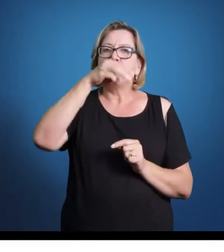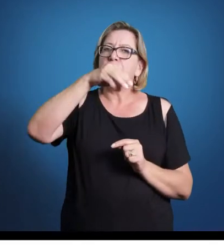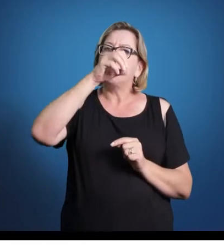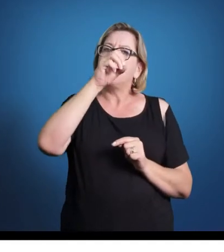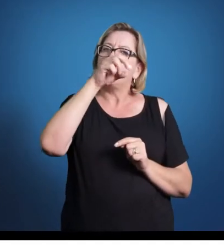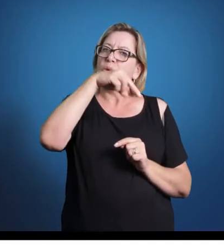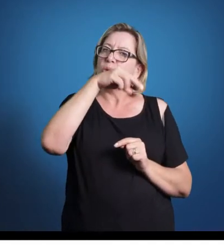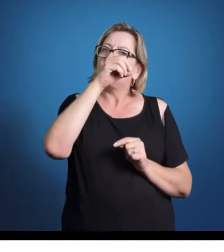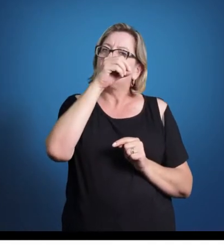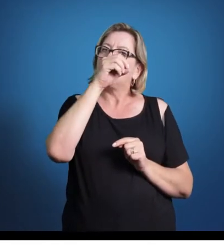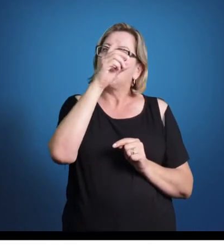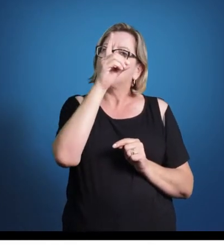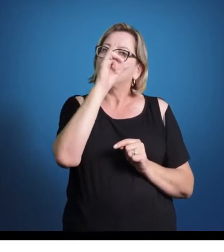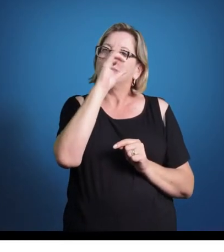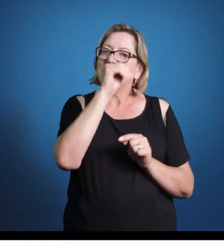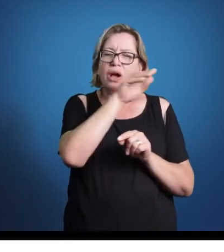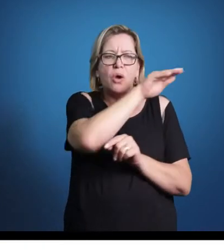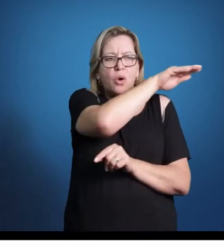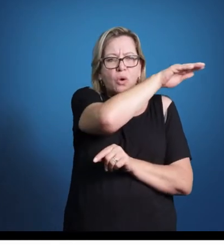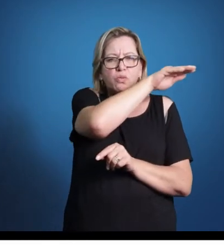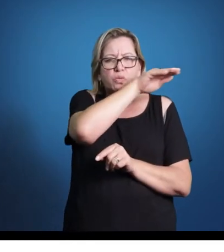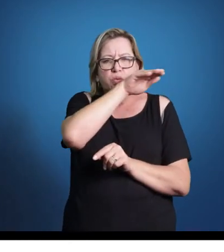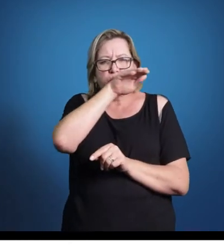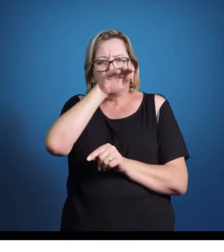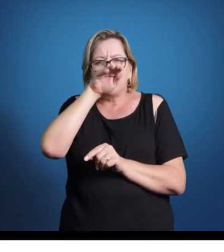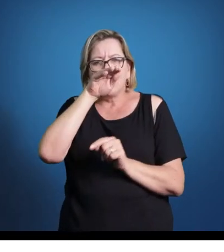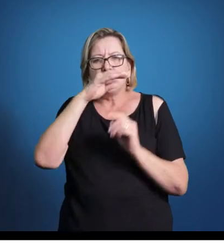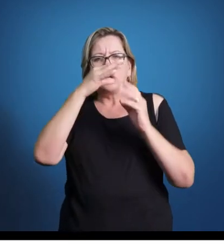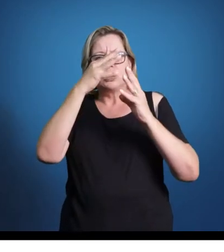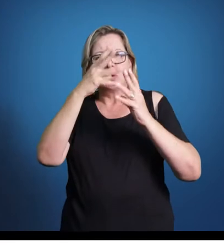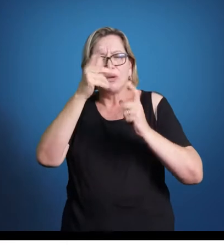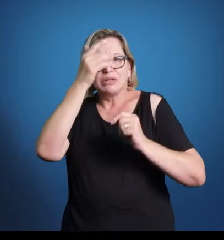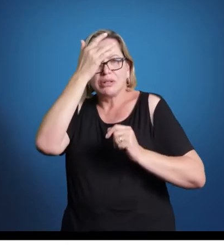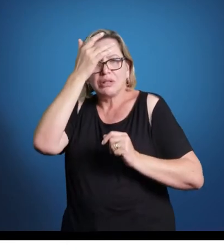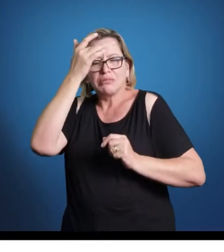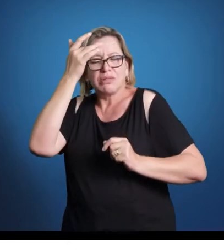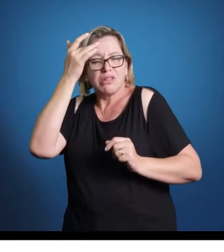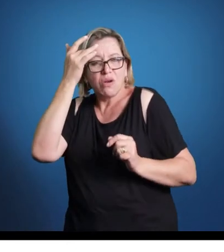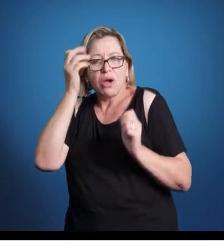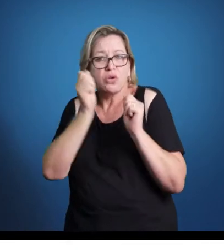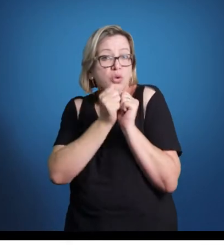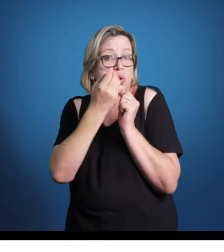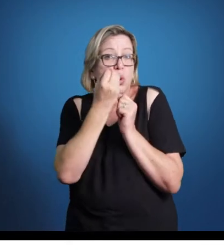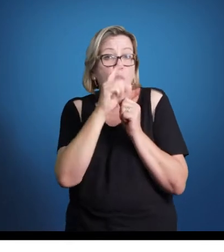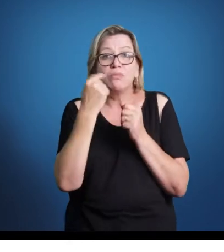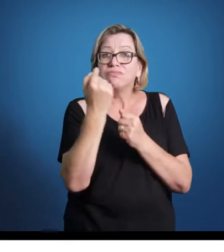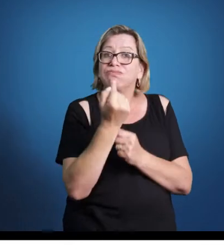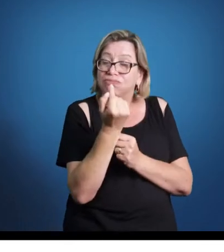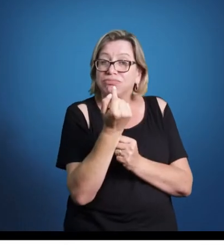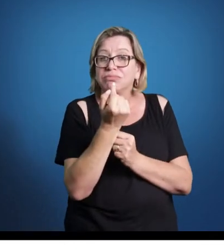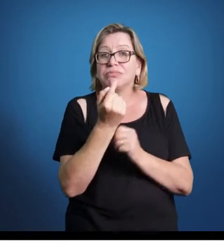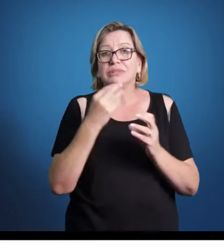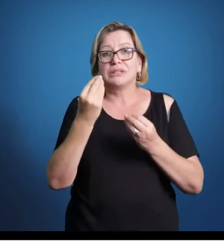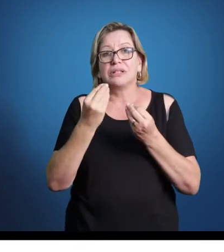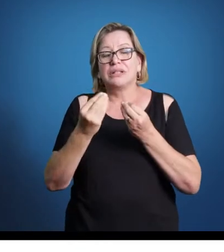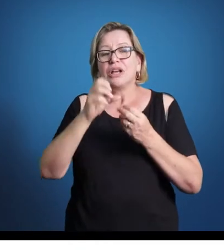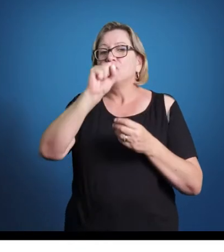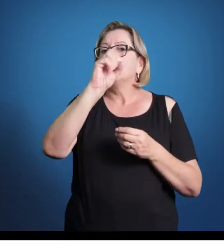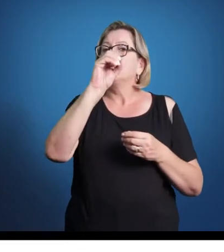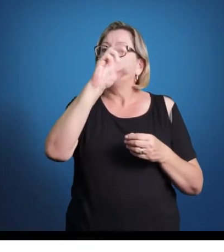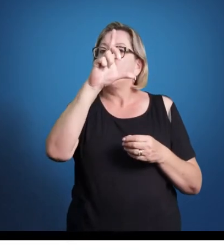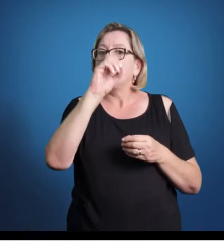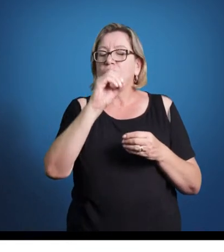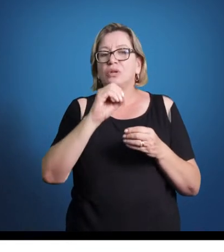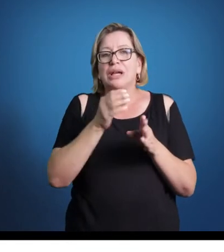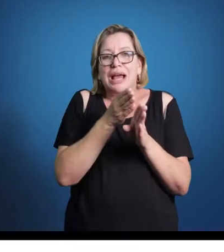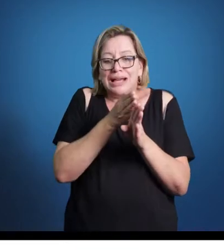em sua composição, às vezes em tute, todo mundo cantando junto, às vezes em solo, em suas mais diversas estruturações, a